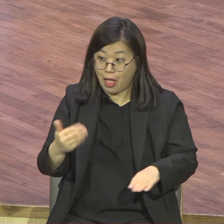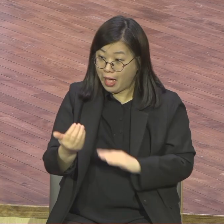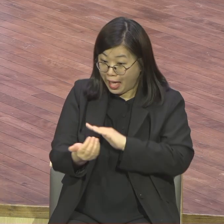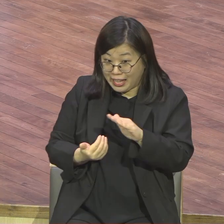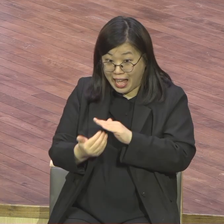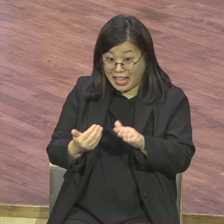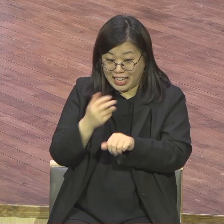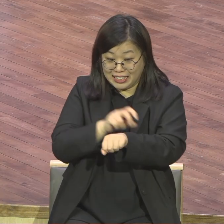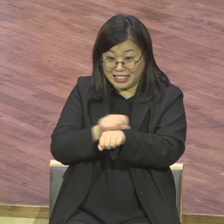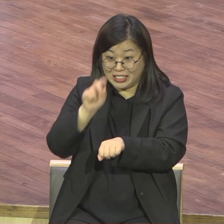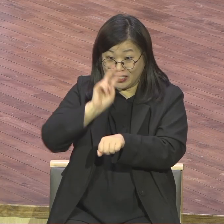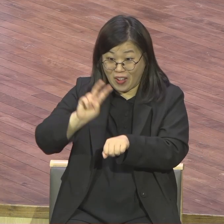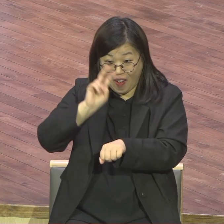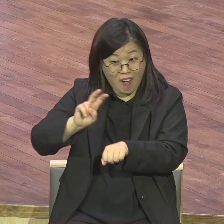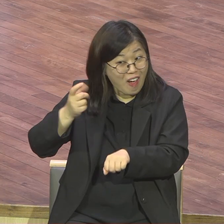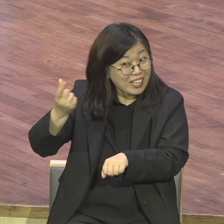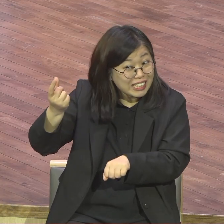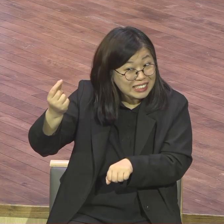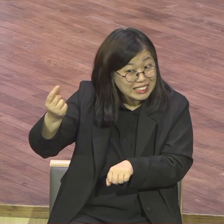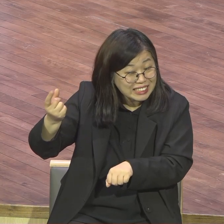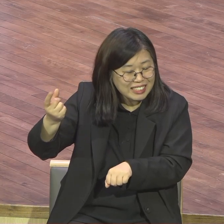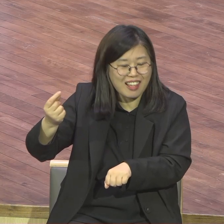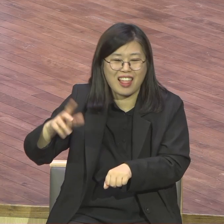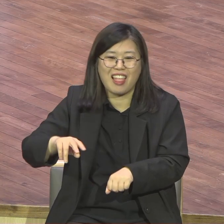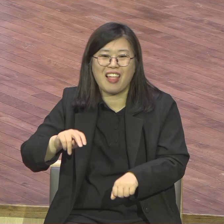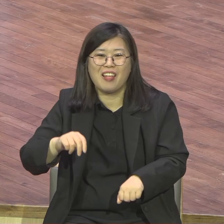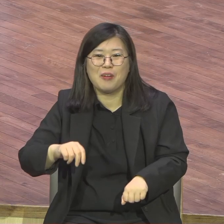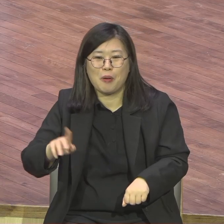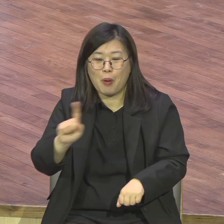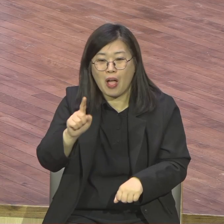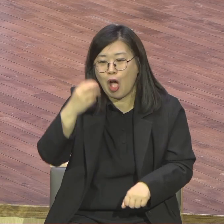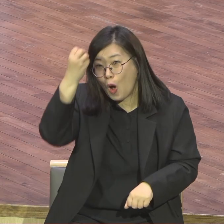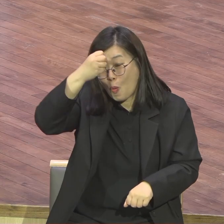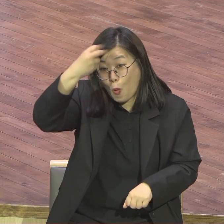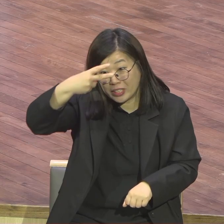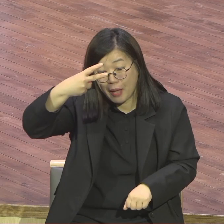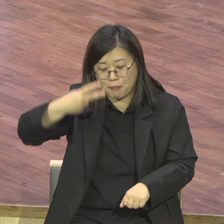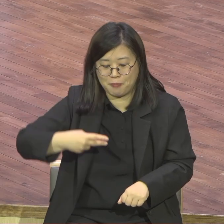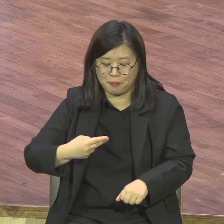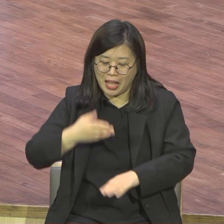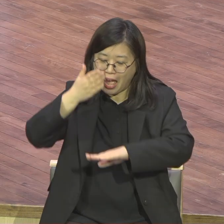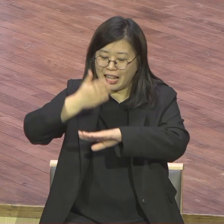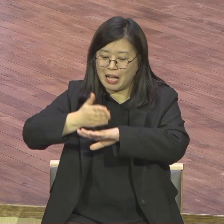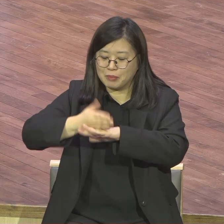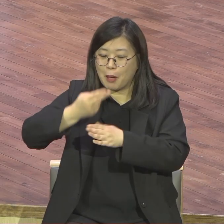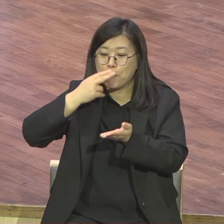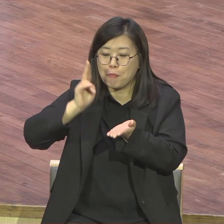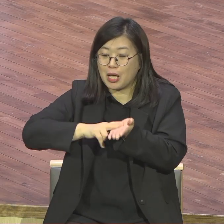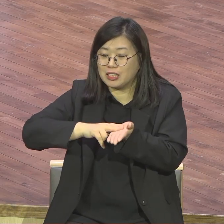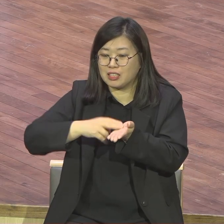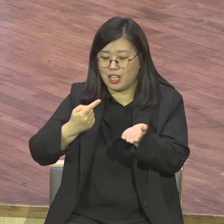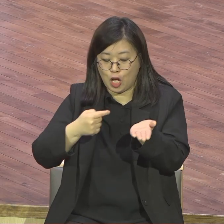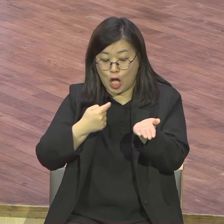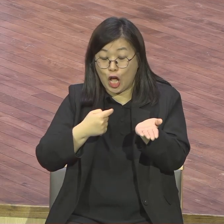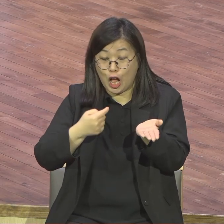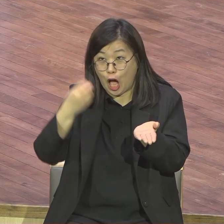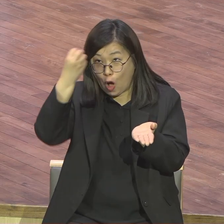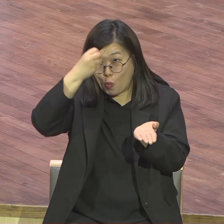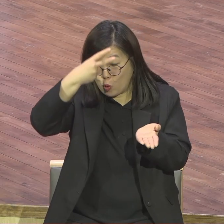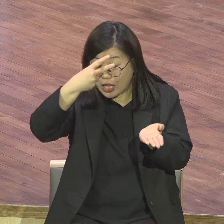얼마나 감사함에서 성교합니까 그 말 한 번에 우리 고치암 목사 아들 고주영인데 많이 컸어 참